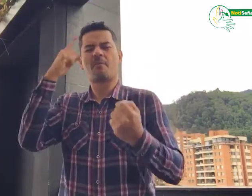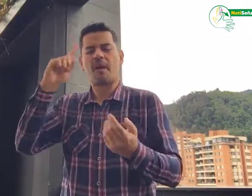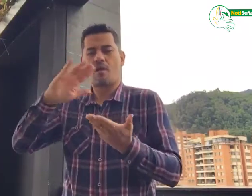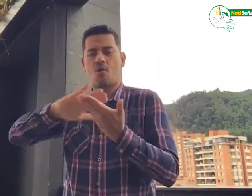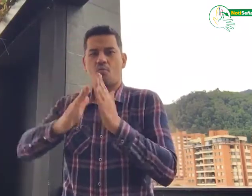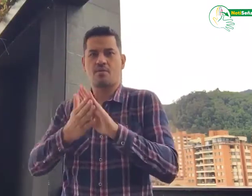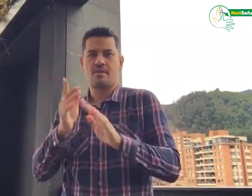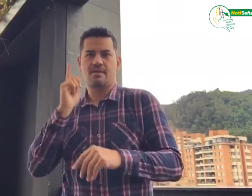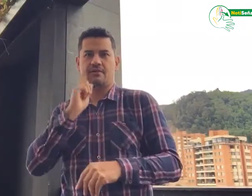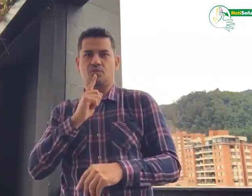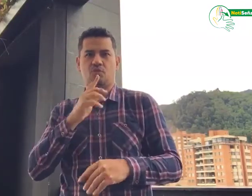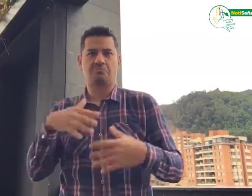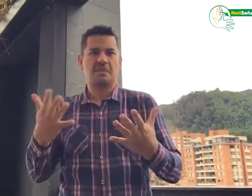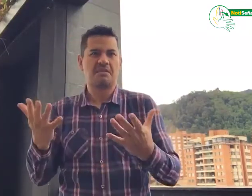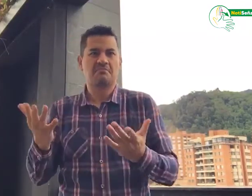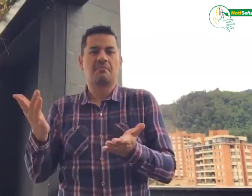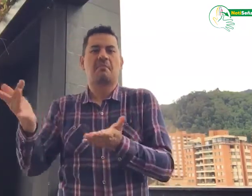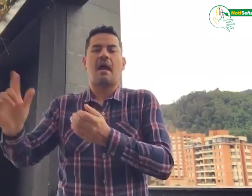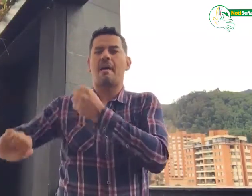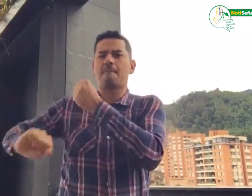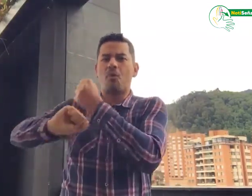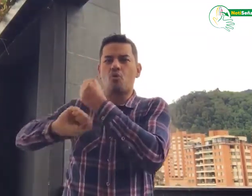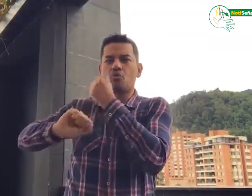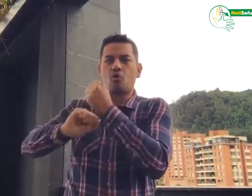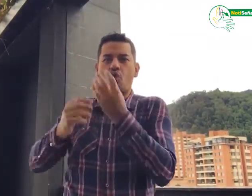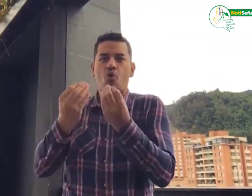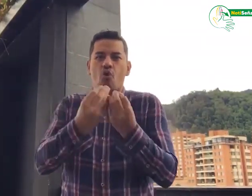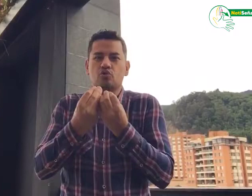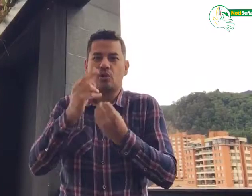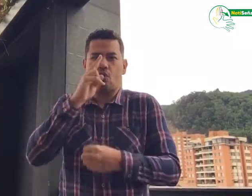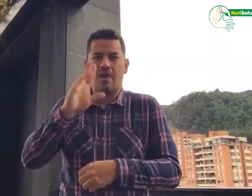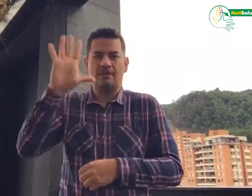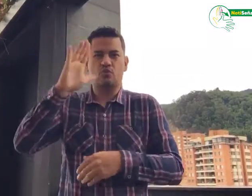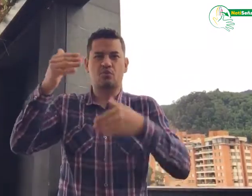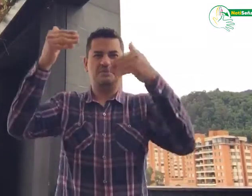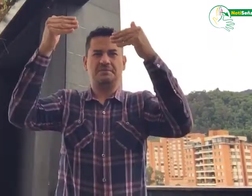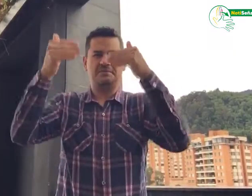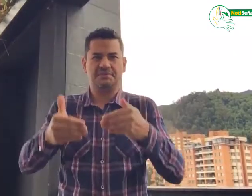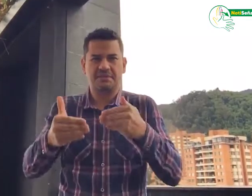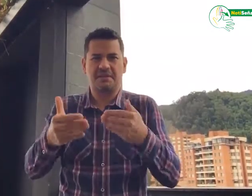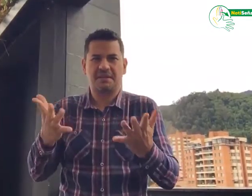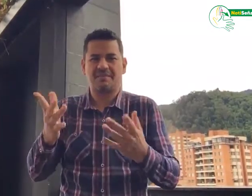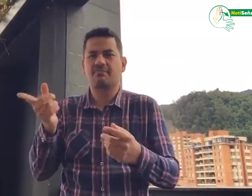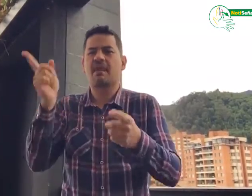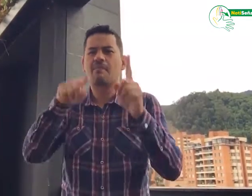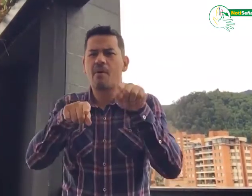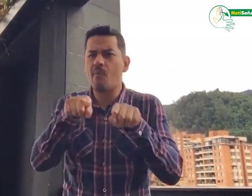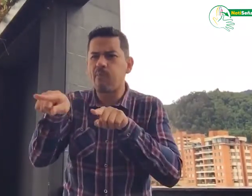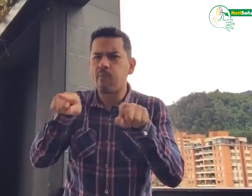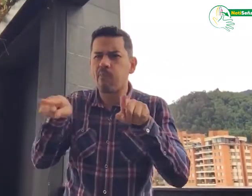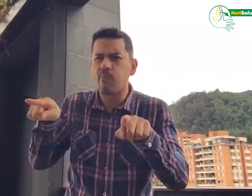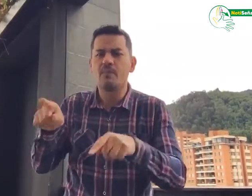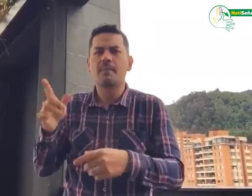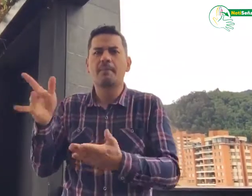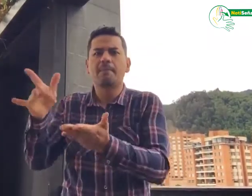La segunda es la gestión política, con la cual buscamos beneficios con el apoyo del